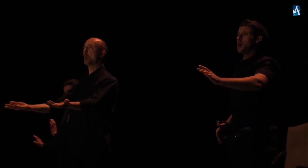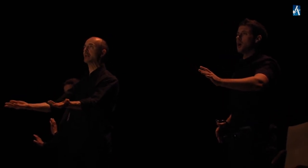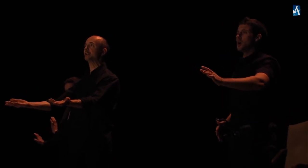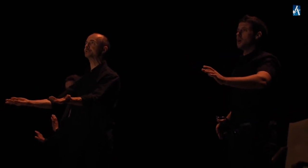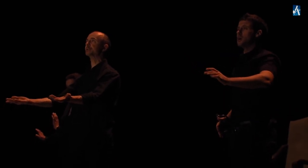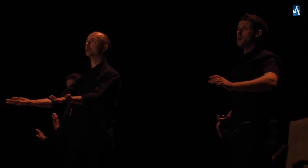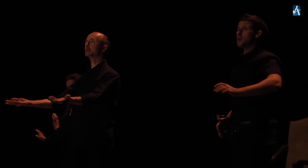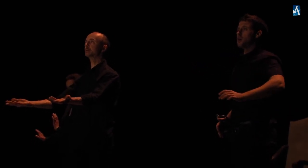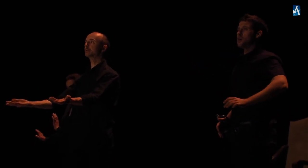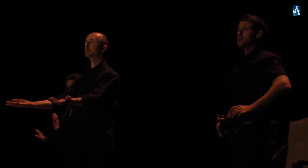pointe